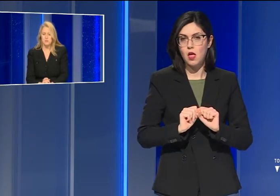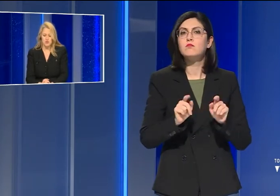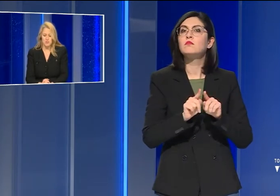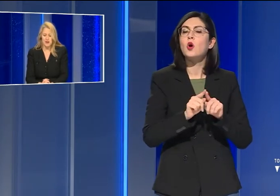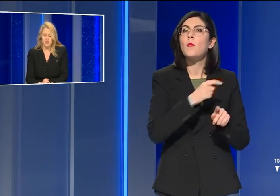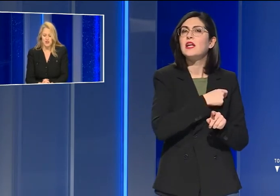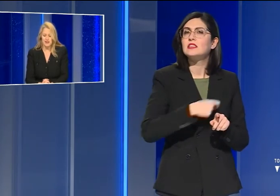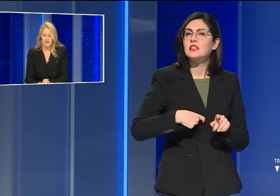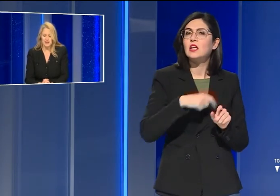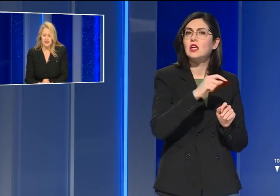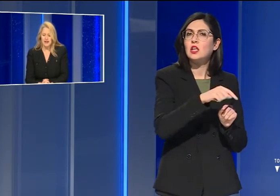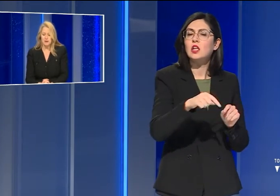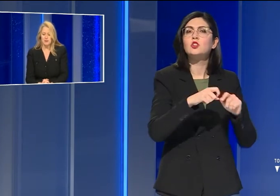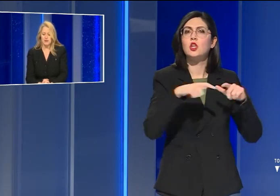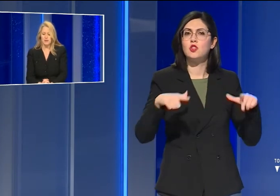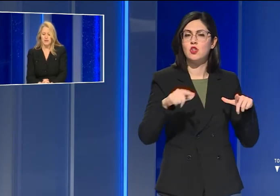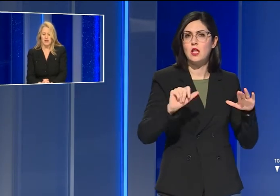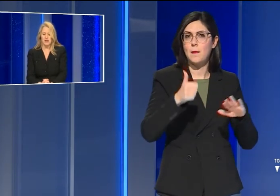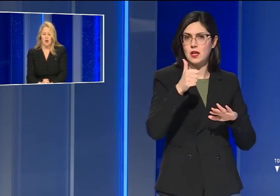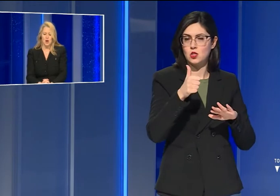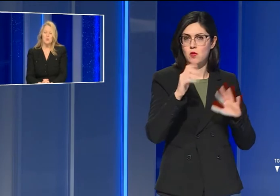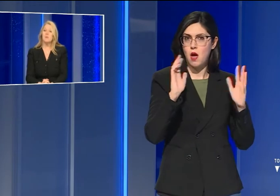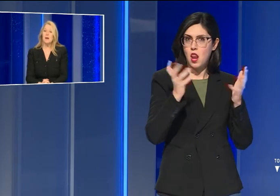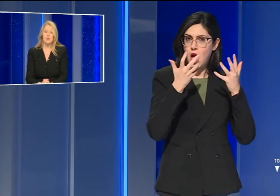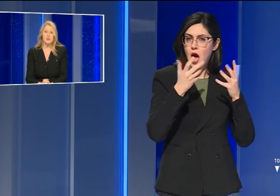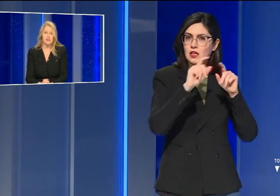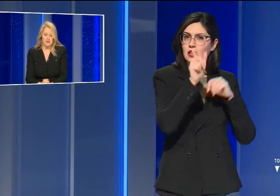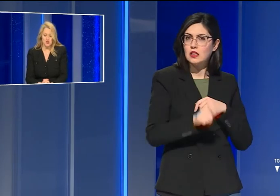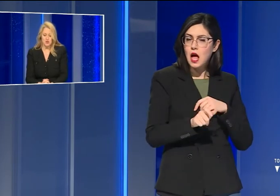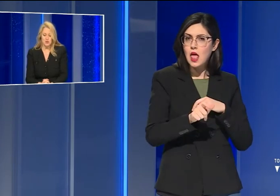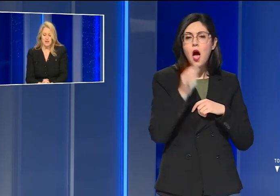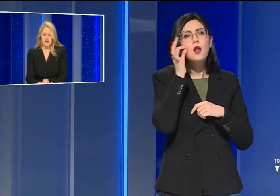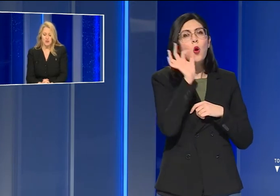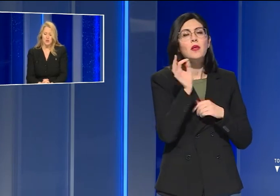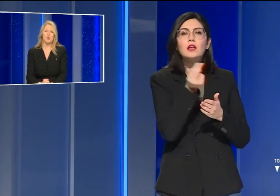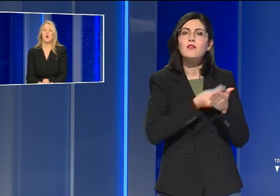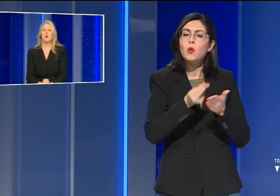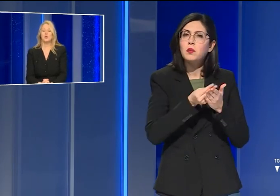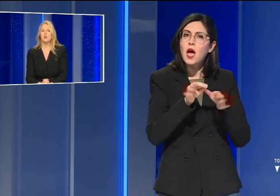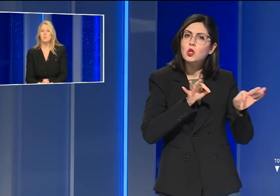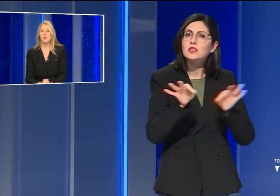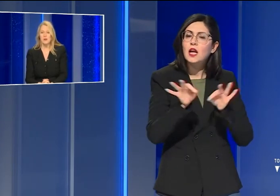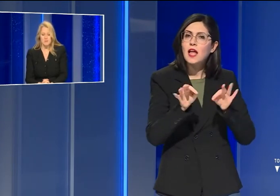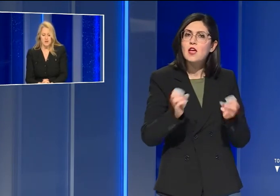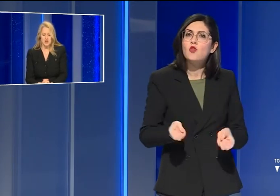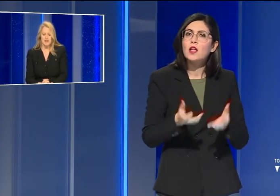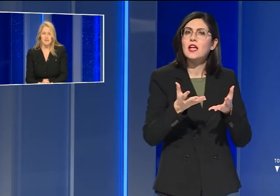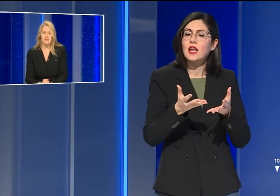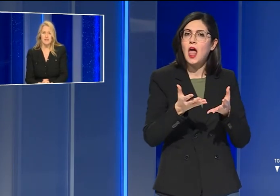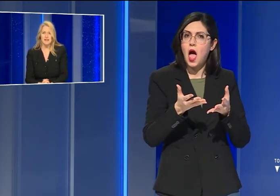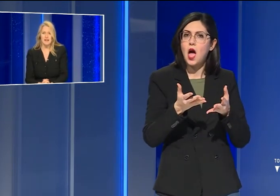delle principali città d'arte italiane, per definire un piano strategico e di rilancio dopo l